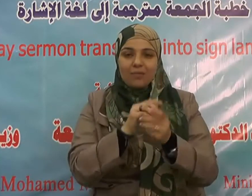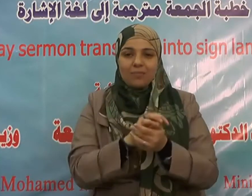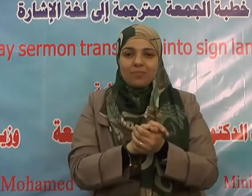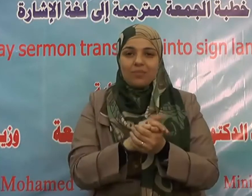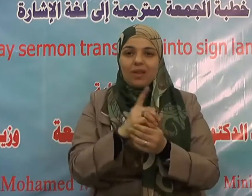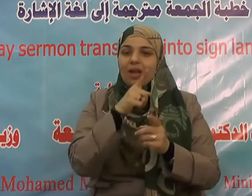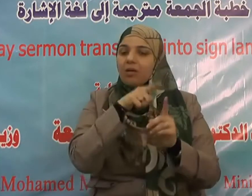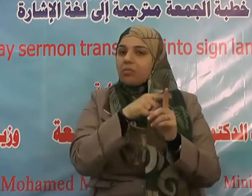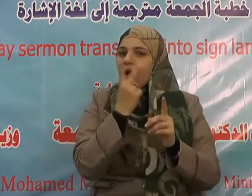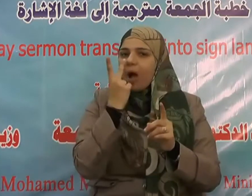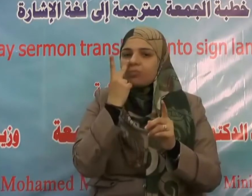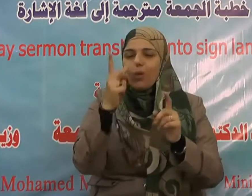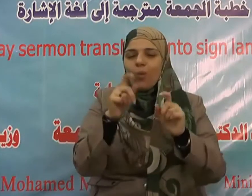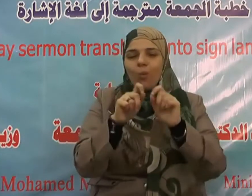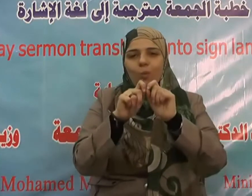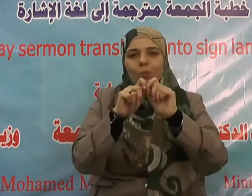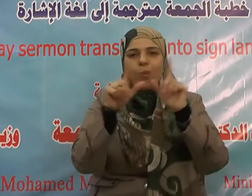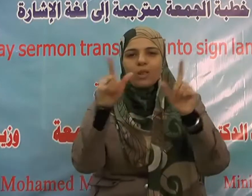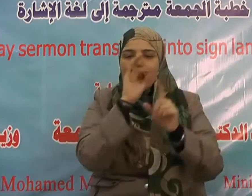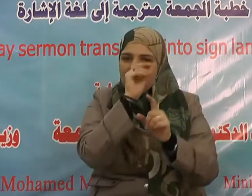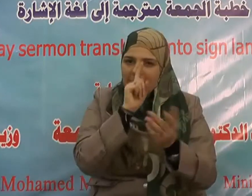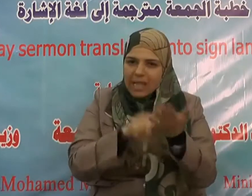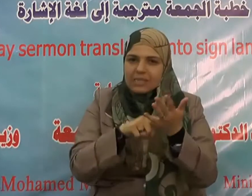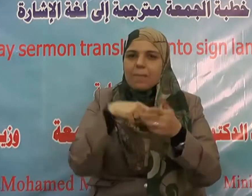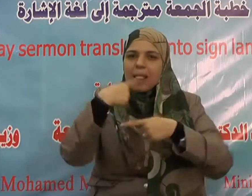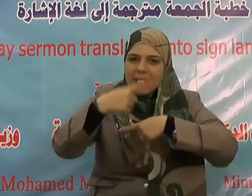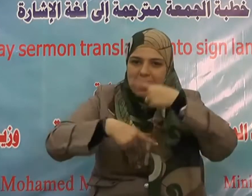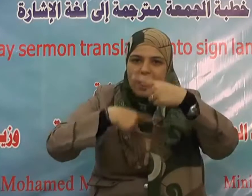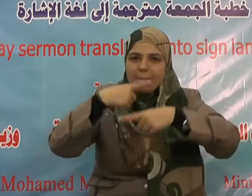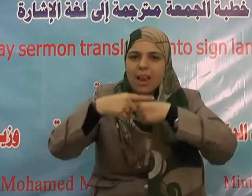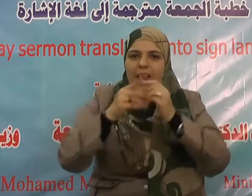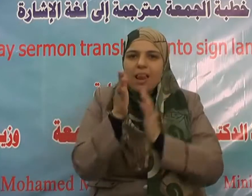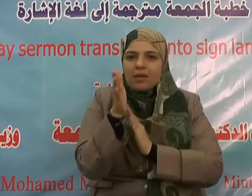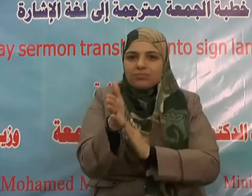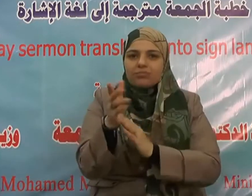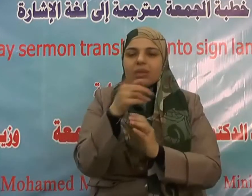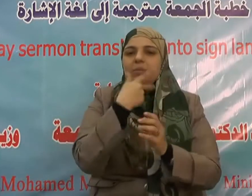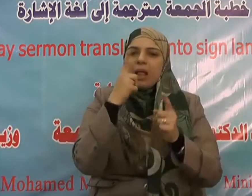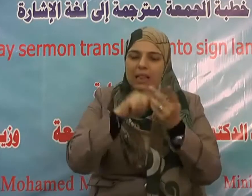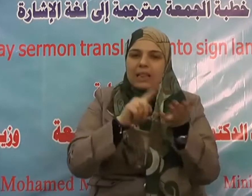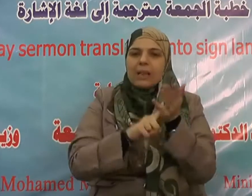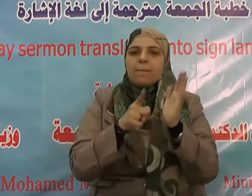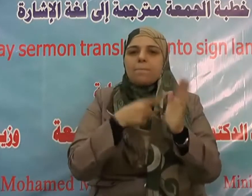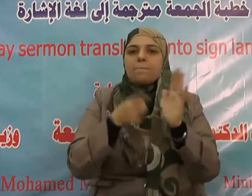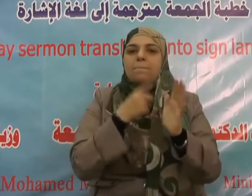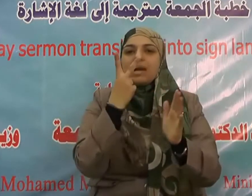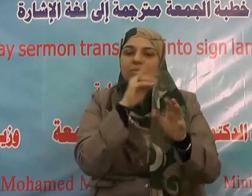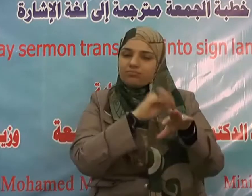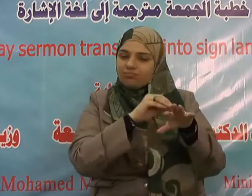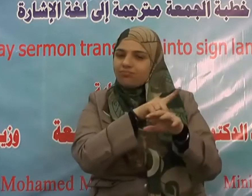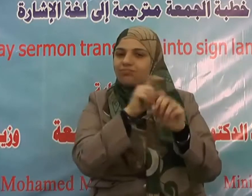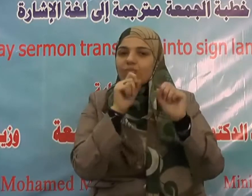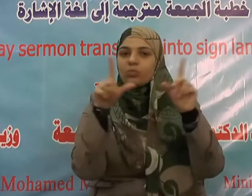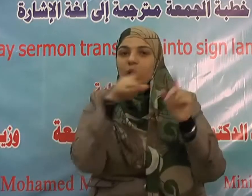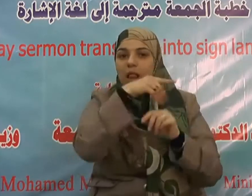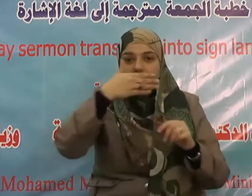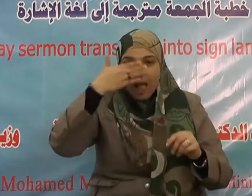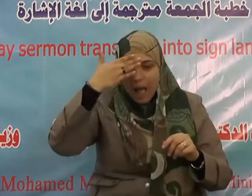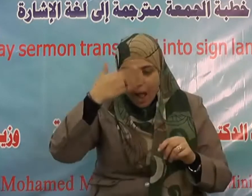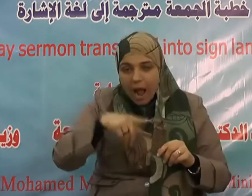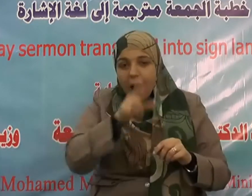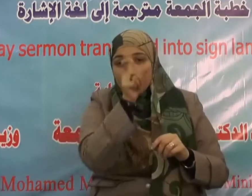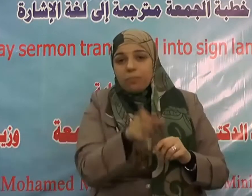ولا تنابزوا بالألقاب بئس الاسم الفسوق بعد الإيمان